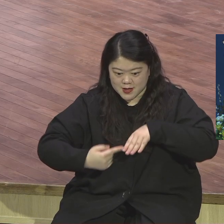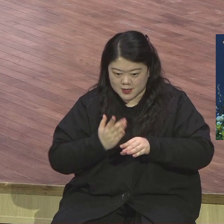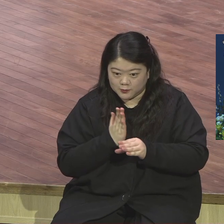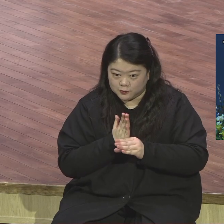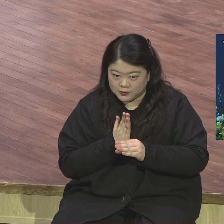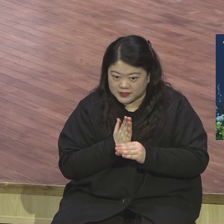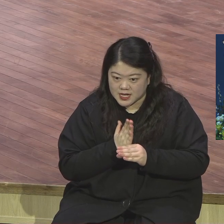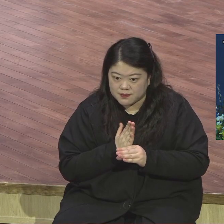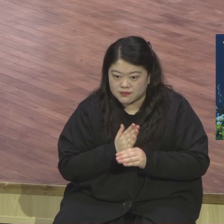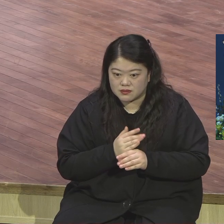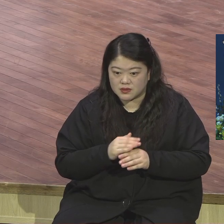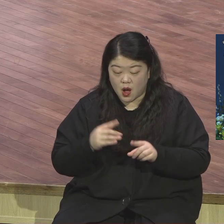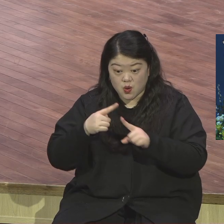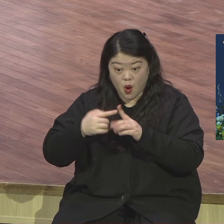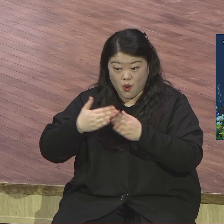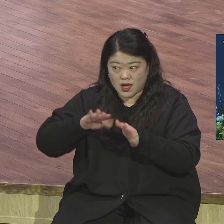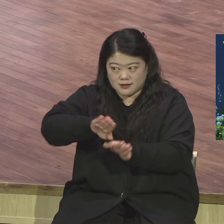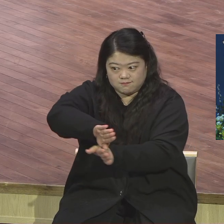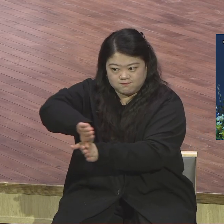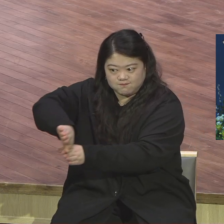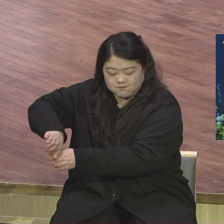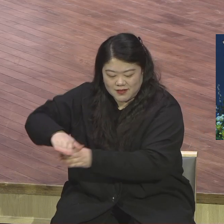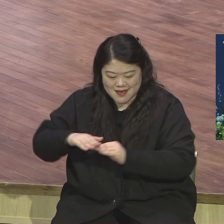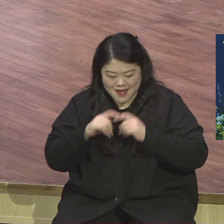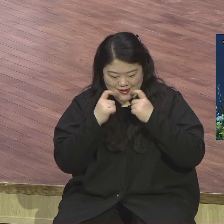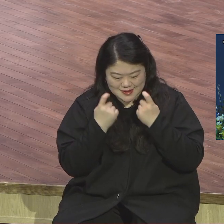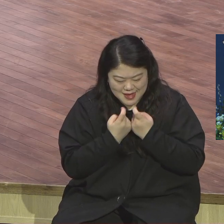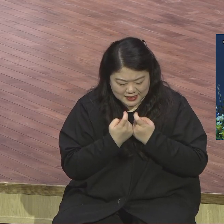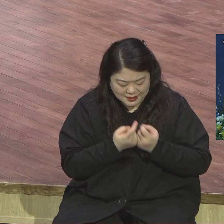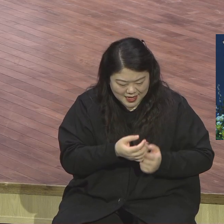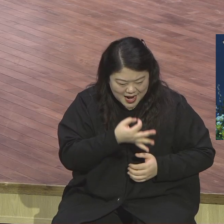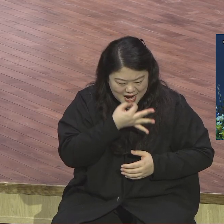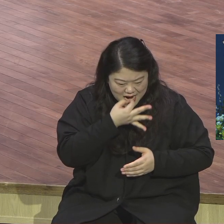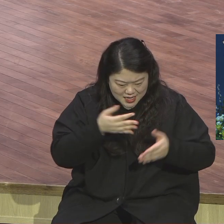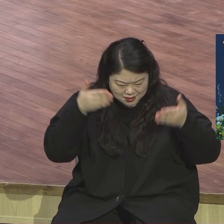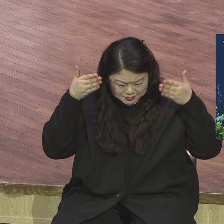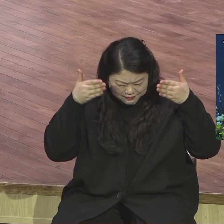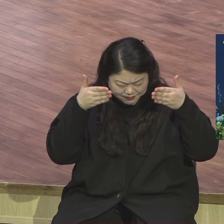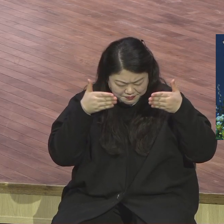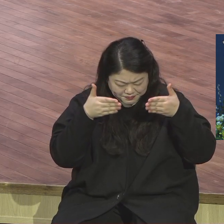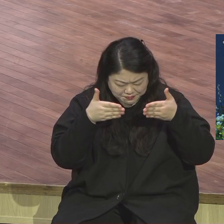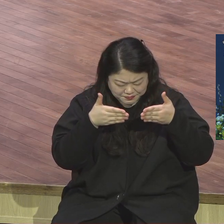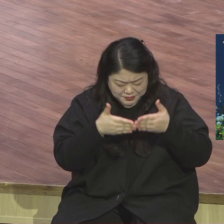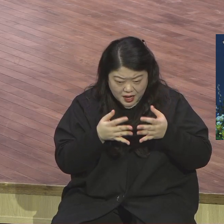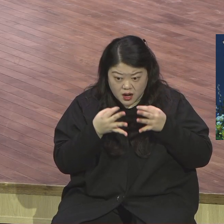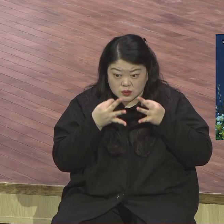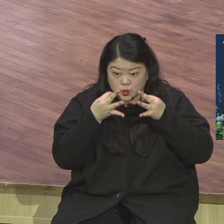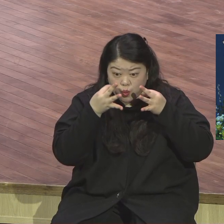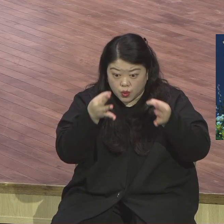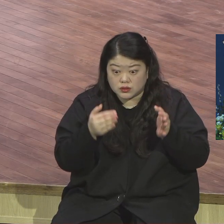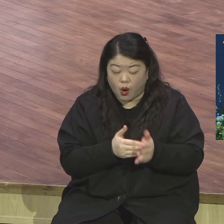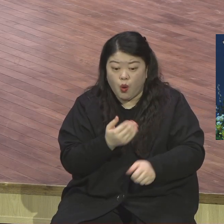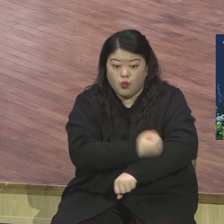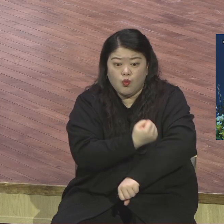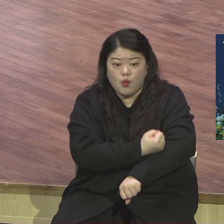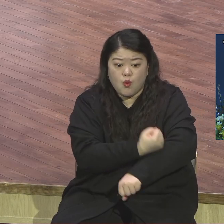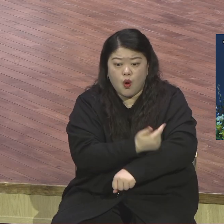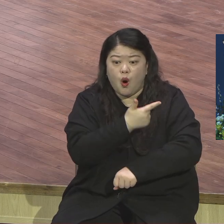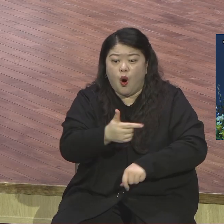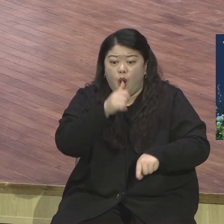시를 뿌리면서 생활기반을 찾기 위해서 노력을 많이 했습니다 그런데 그 노력의